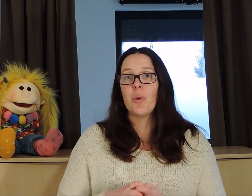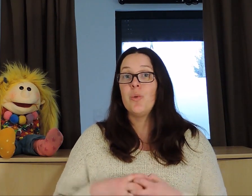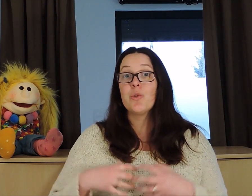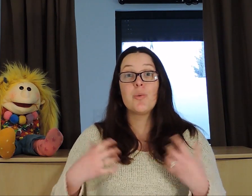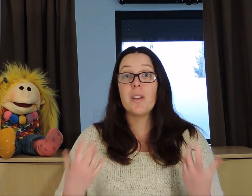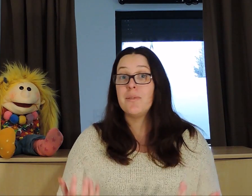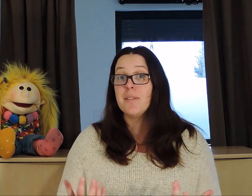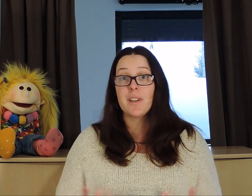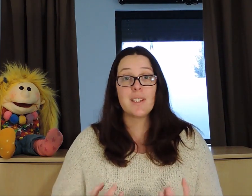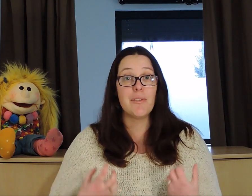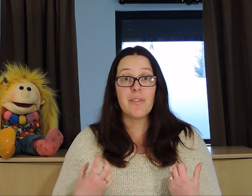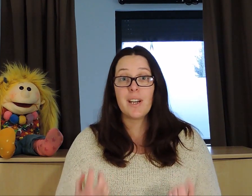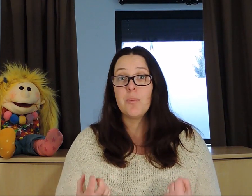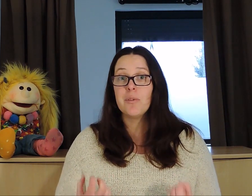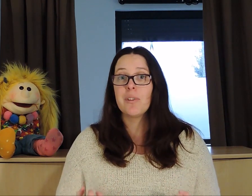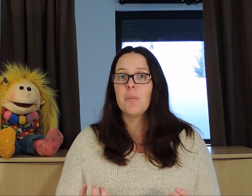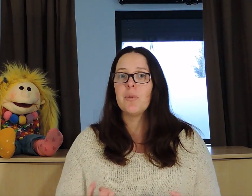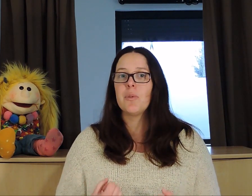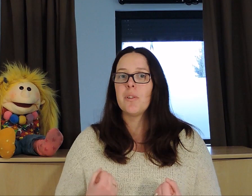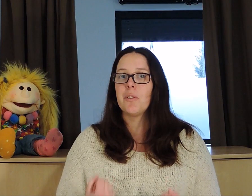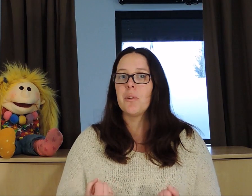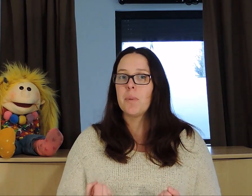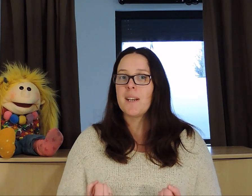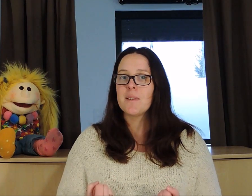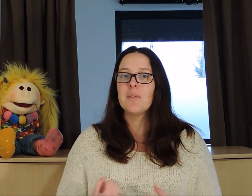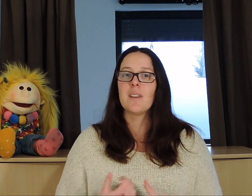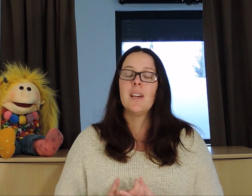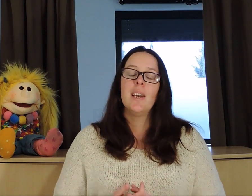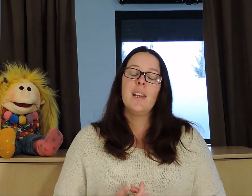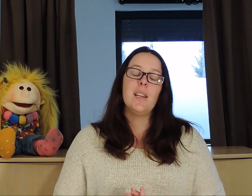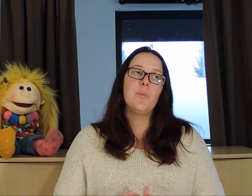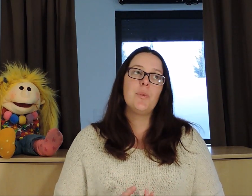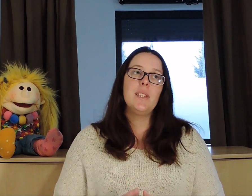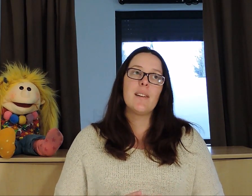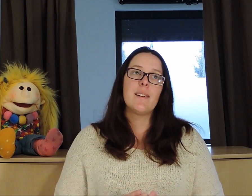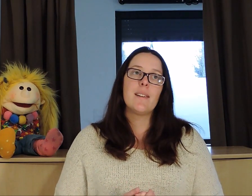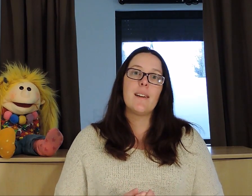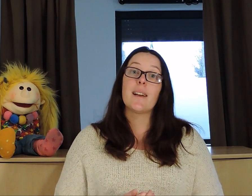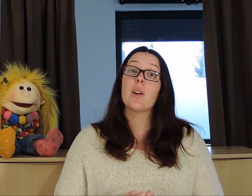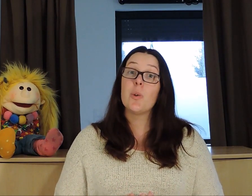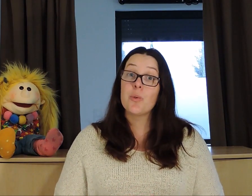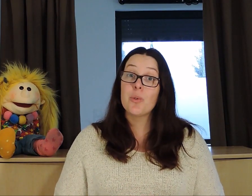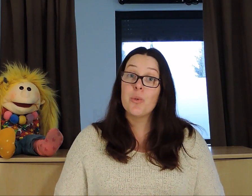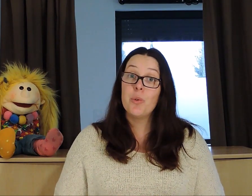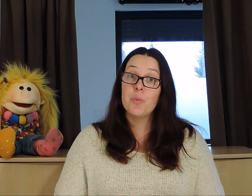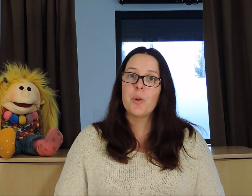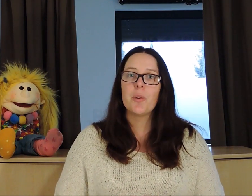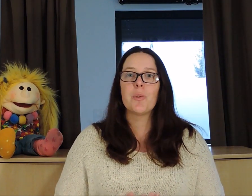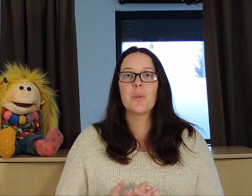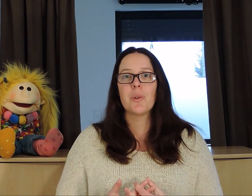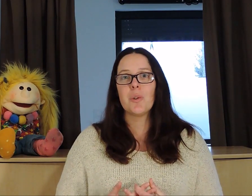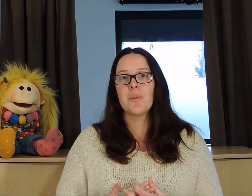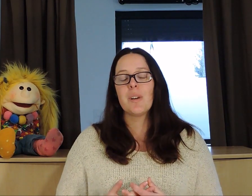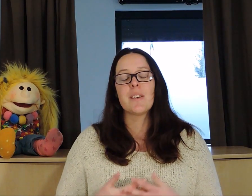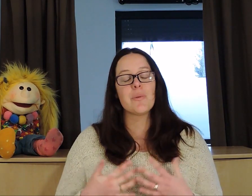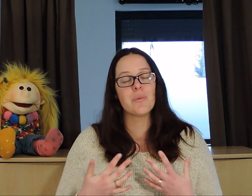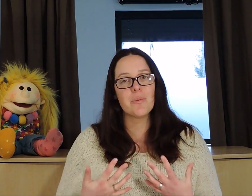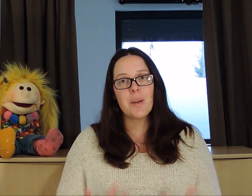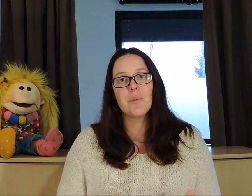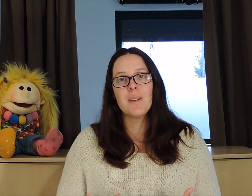une joie de vivre qui est vraiment vraiment présente. Et puis un grand sens de l'humour. Donc voilà, ce sont vraiment